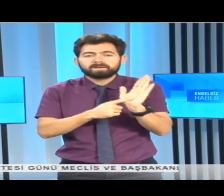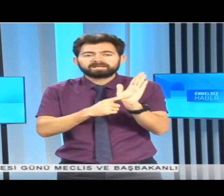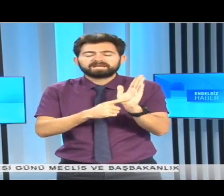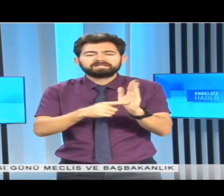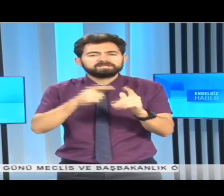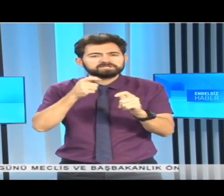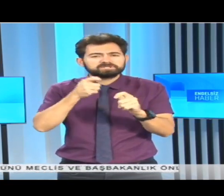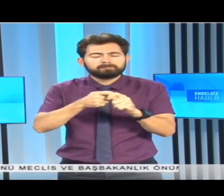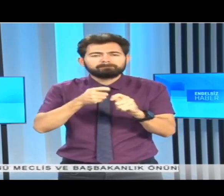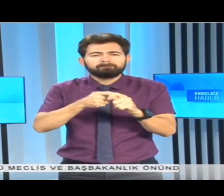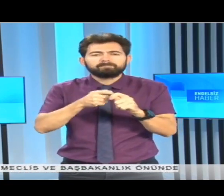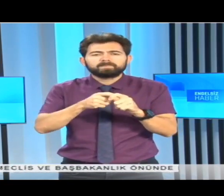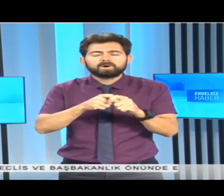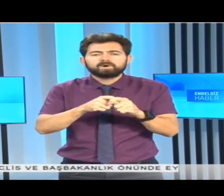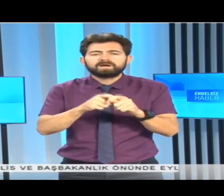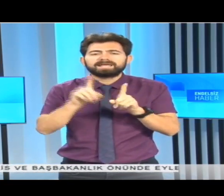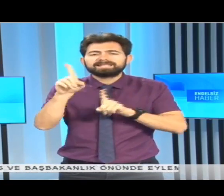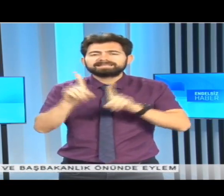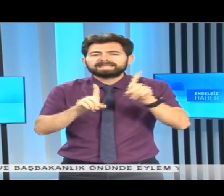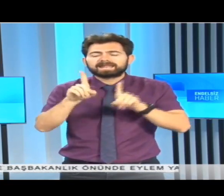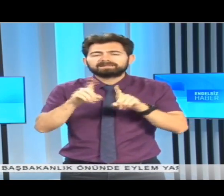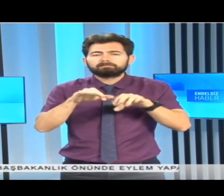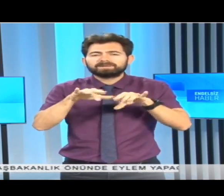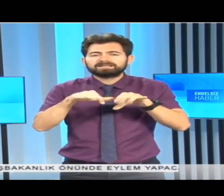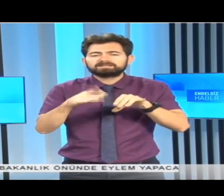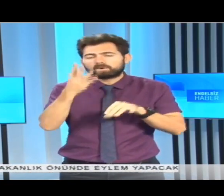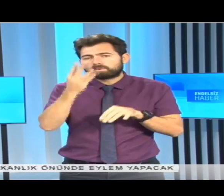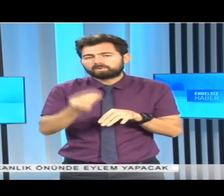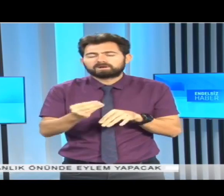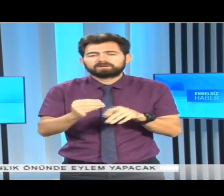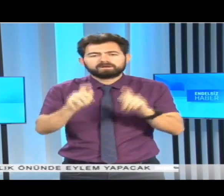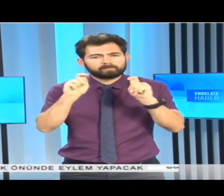işlemleri online olarak yapılabilecek.